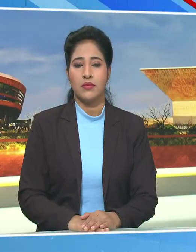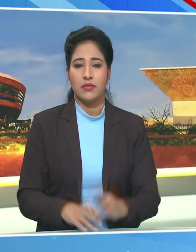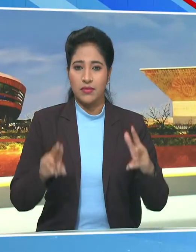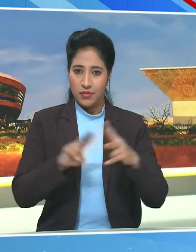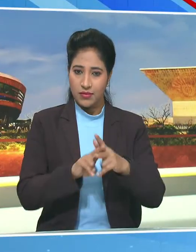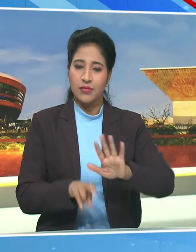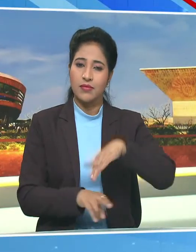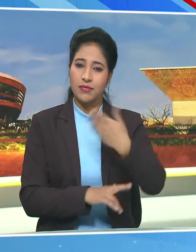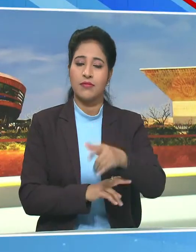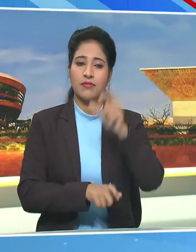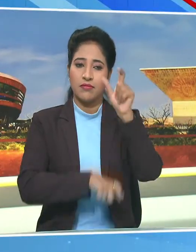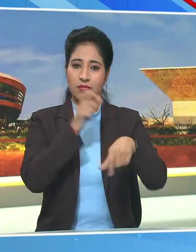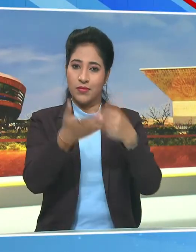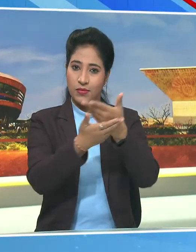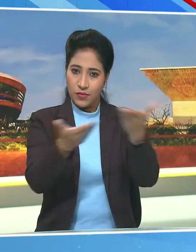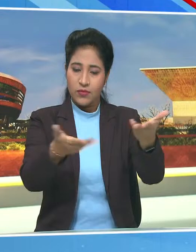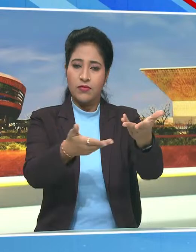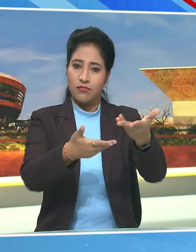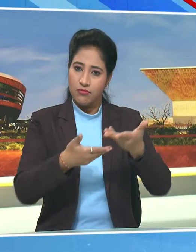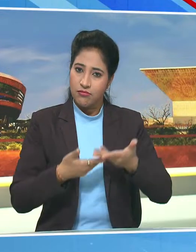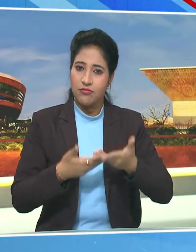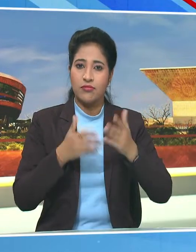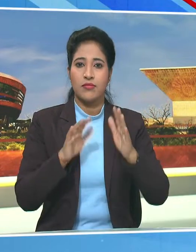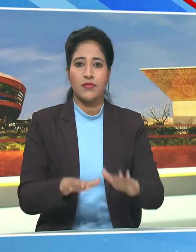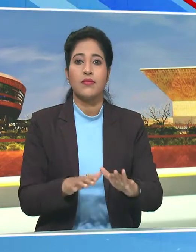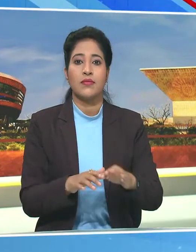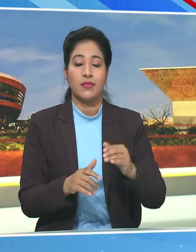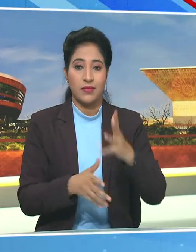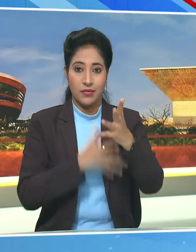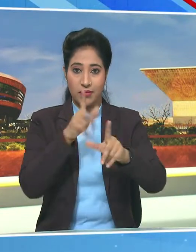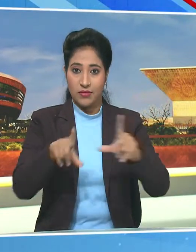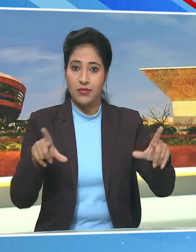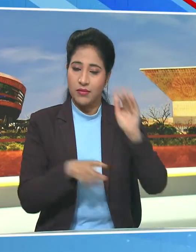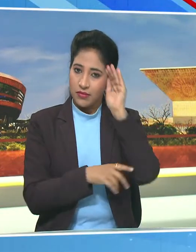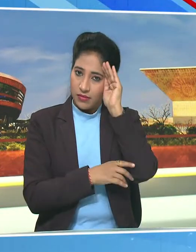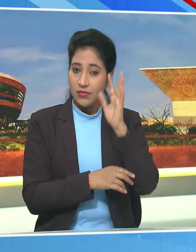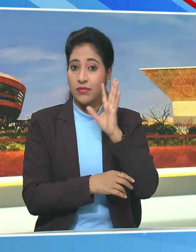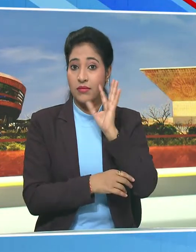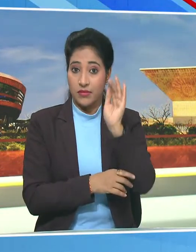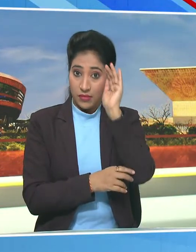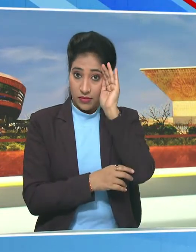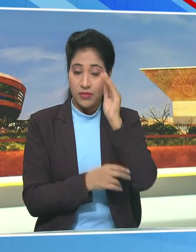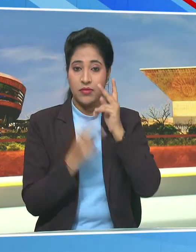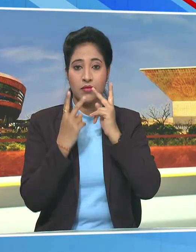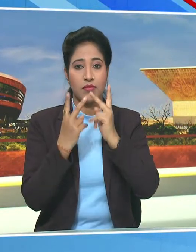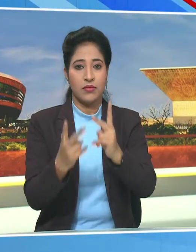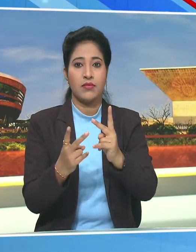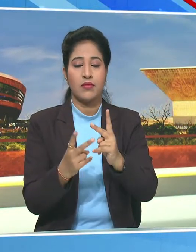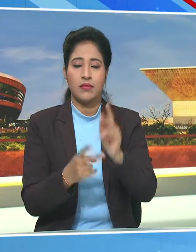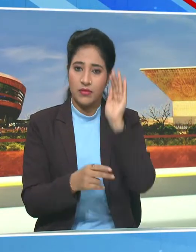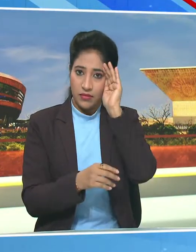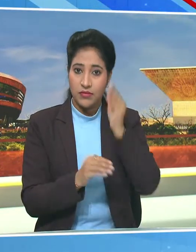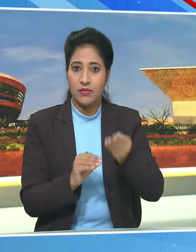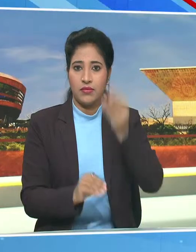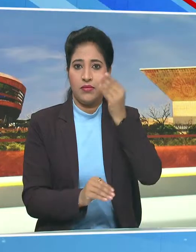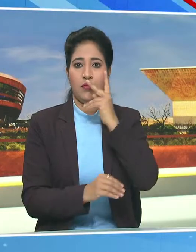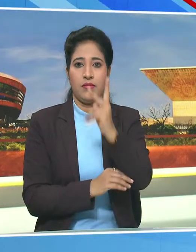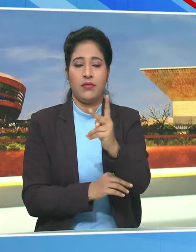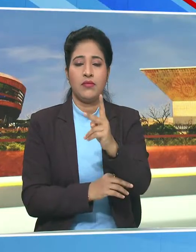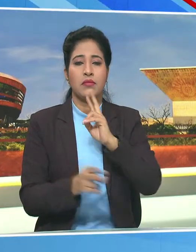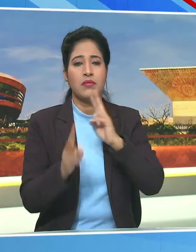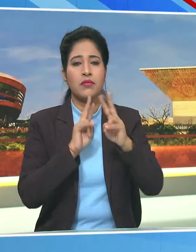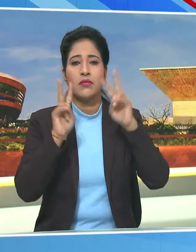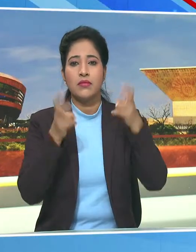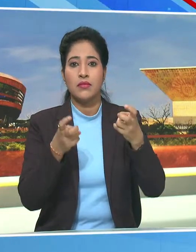ब्रेक के बाद आप सभी का एक बार फिर स्वागत सांकितिक भाषा के स्विशिश बुलेटिन में खबरों में आगे बढ़ते हैं बात